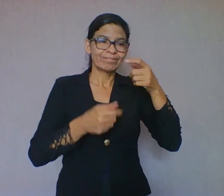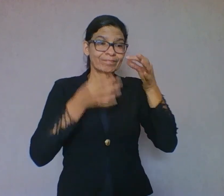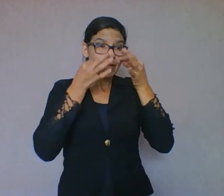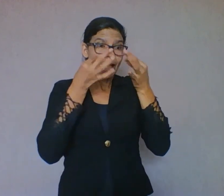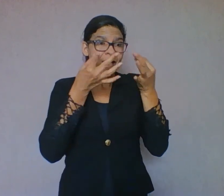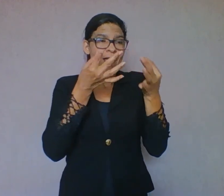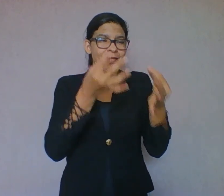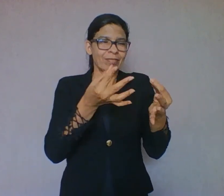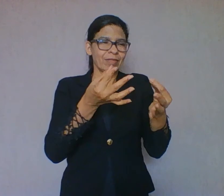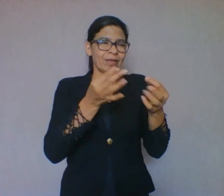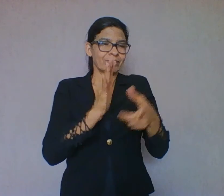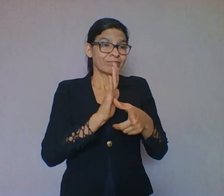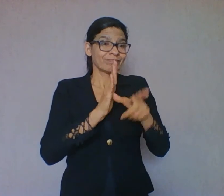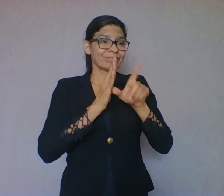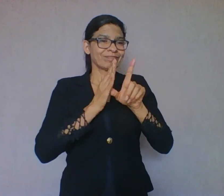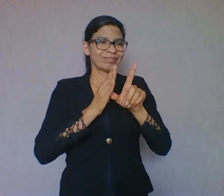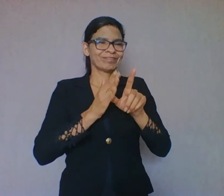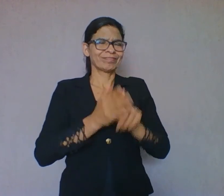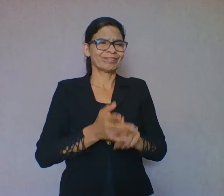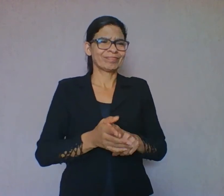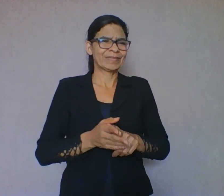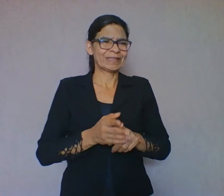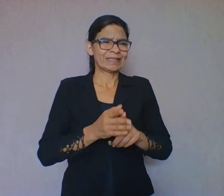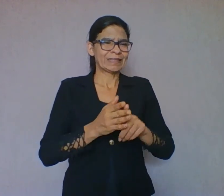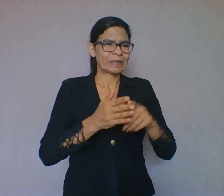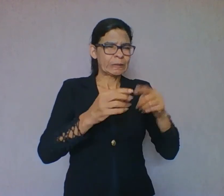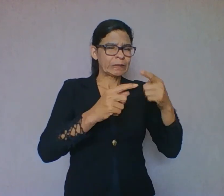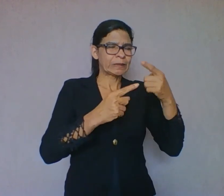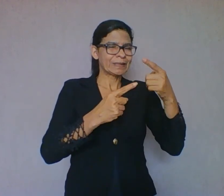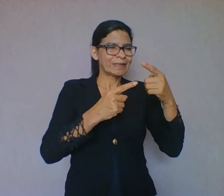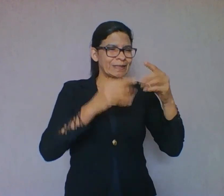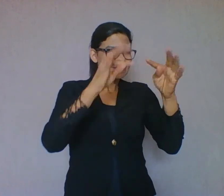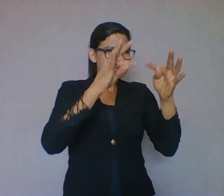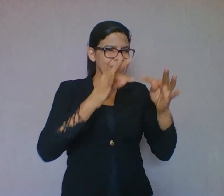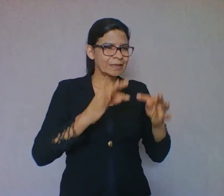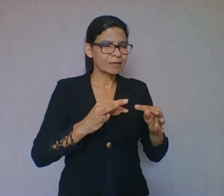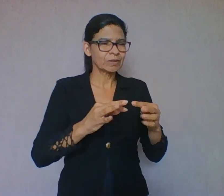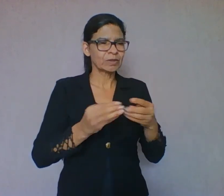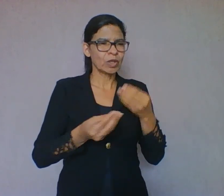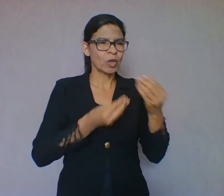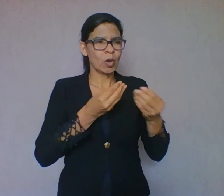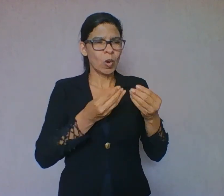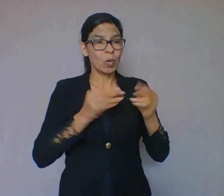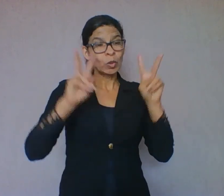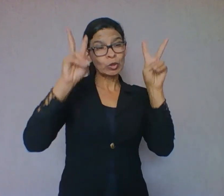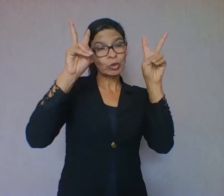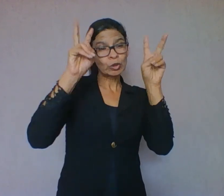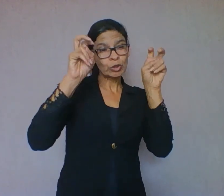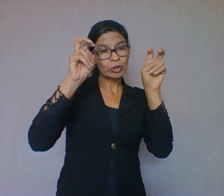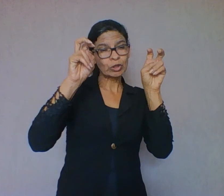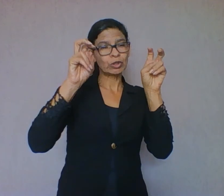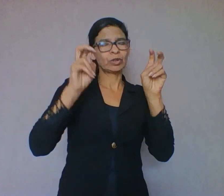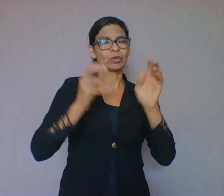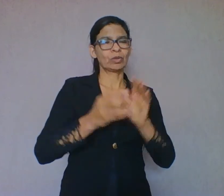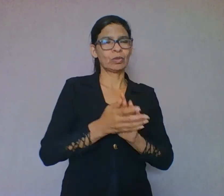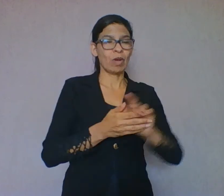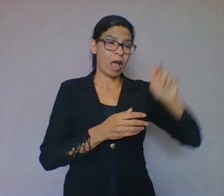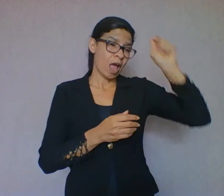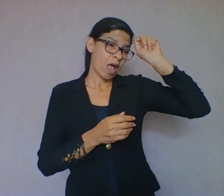do livro, o nome do autor, as informações bibliográficas, o índice e a introdução para ter uma primeira